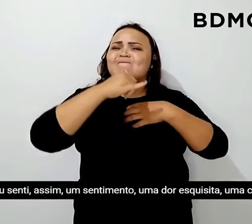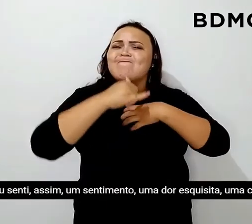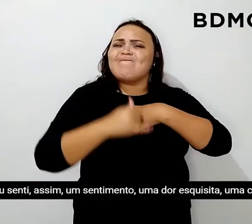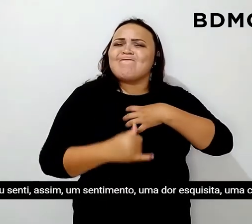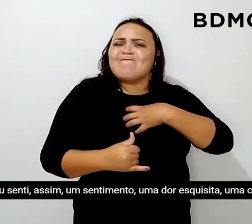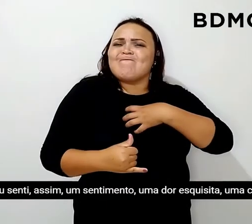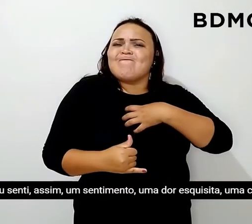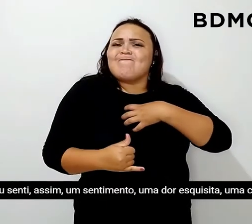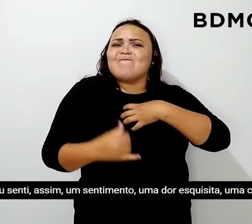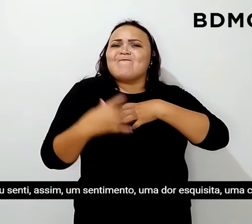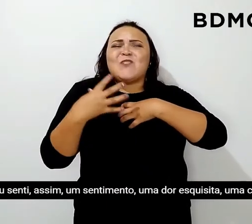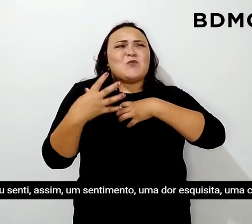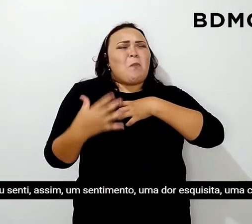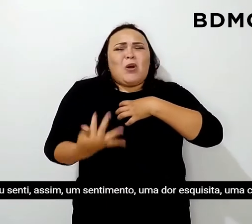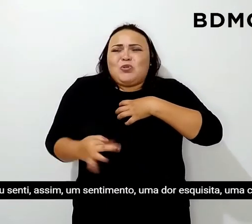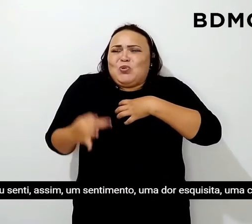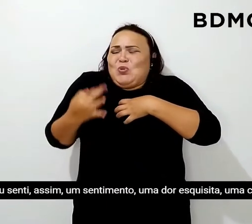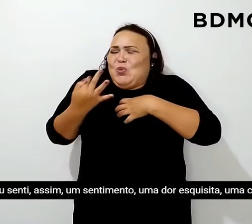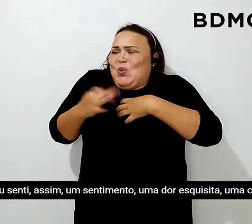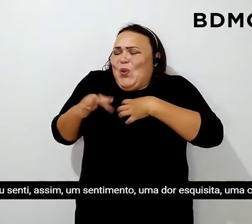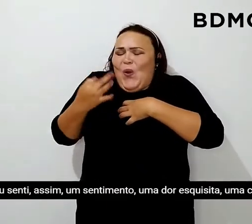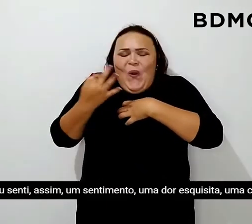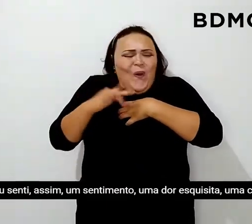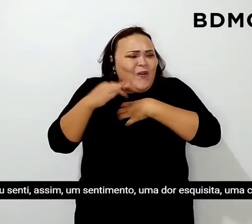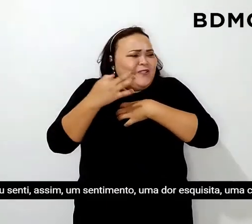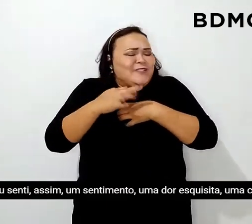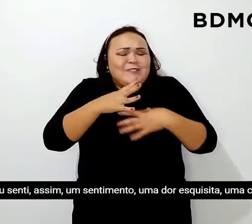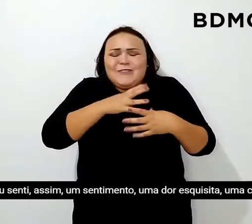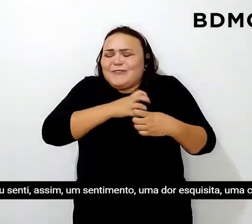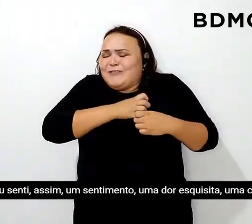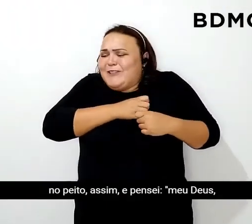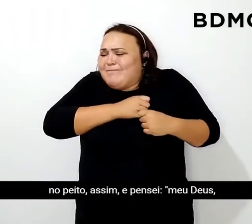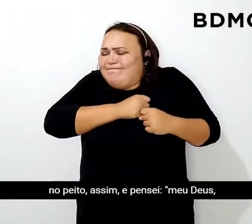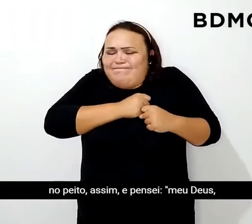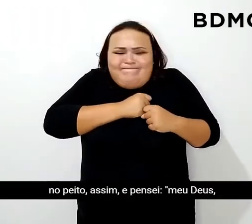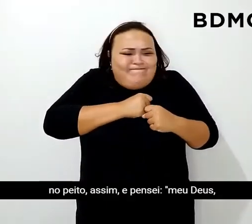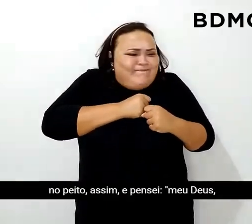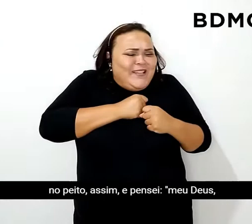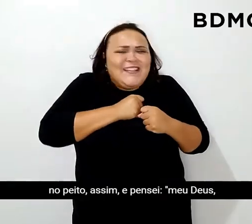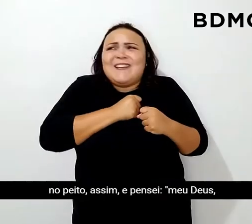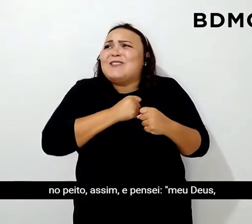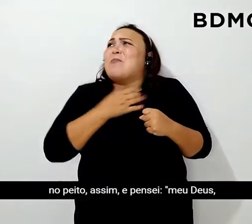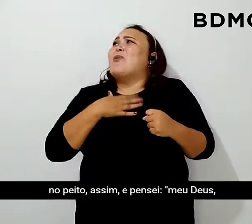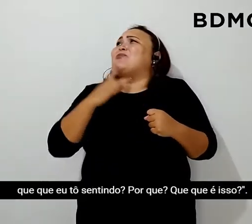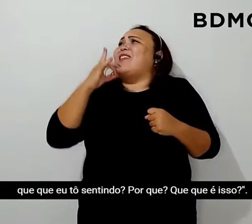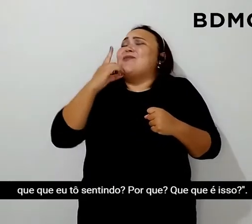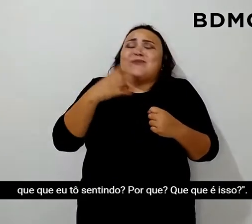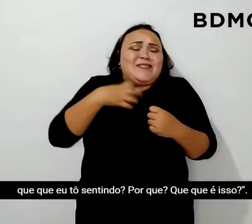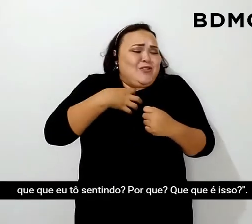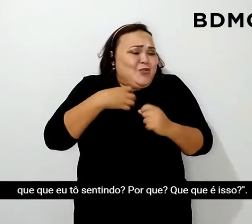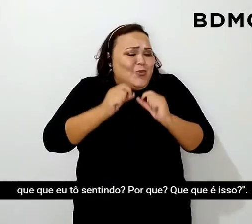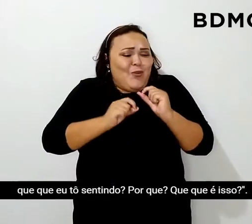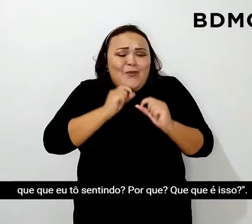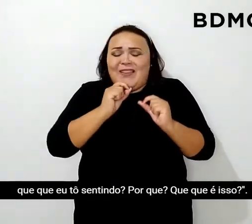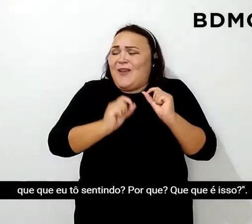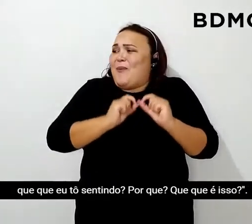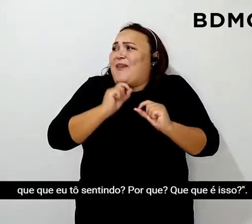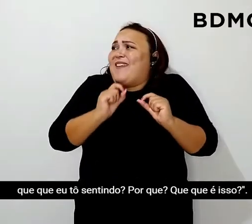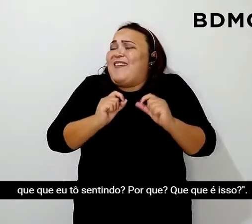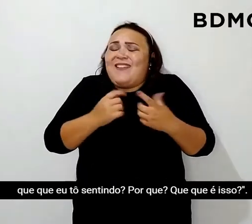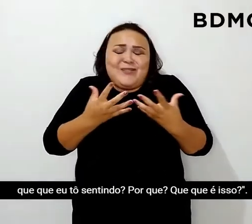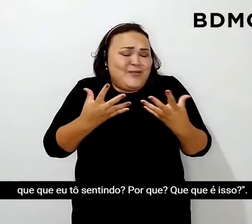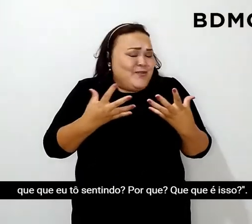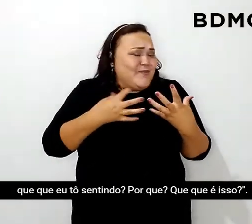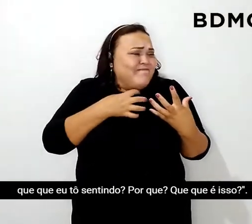sentimento, uma dor esquisita, uma coisa no peito assim, pensei, meu Deus, o eu estou sentindo? Por quê?